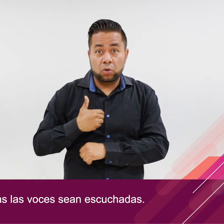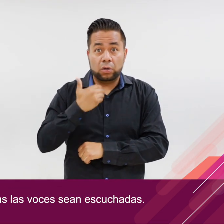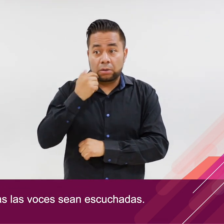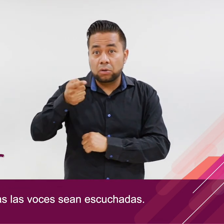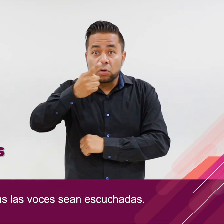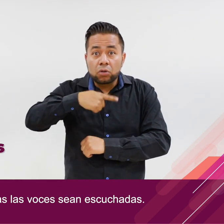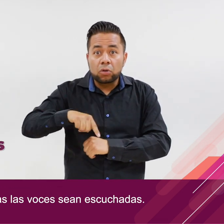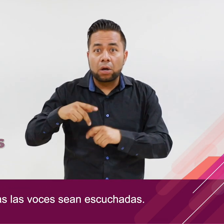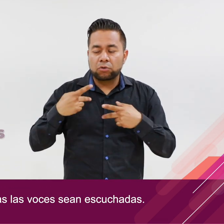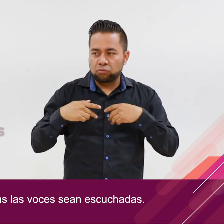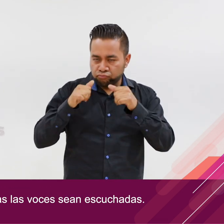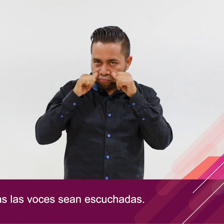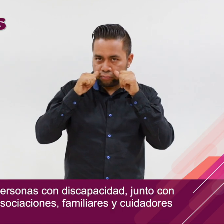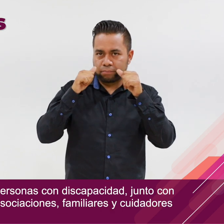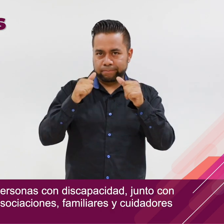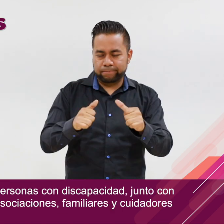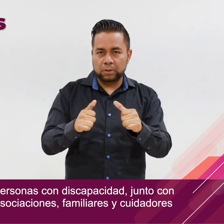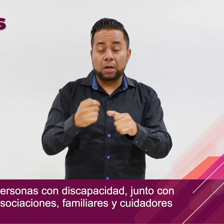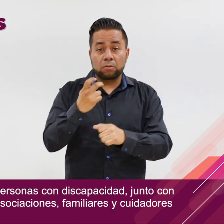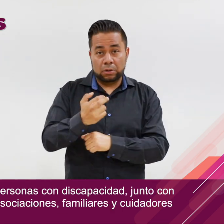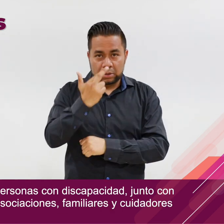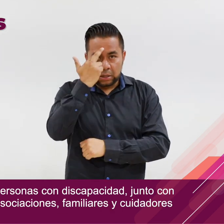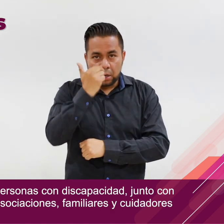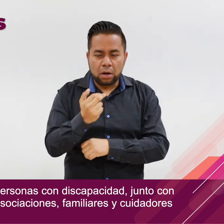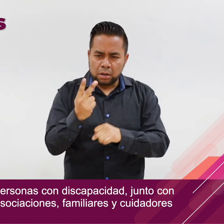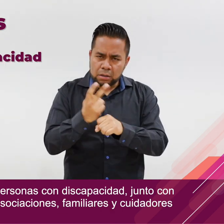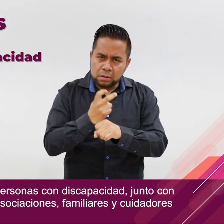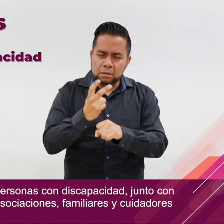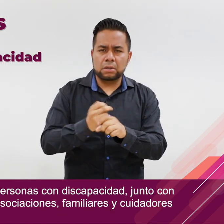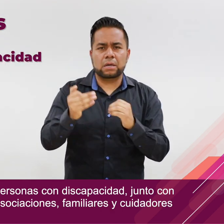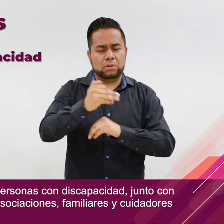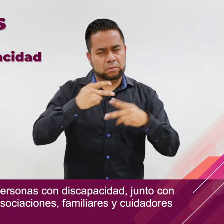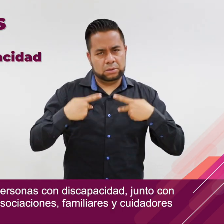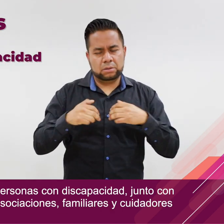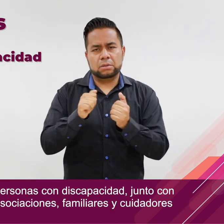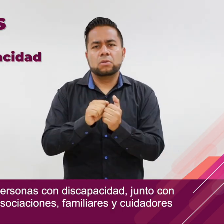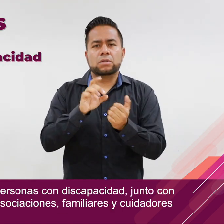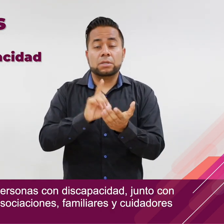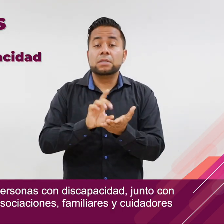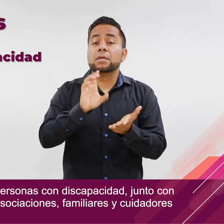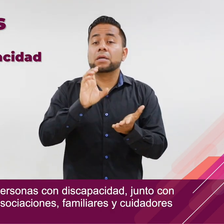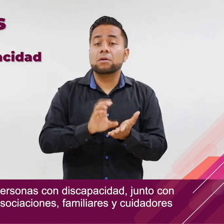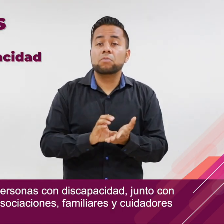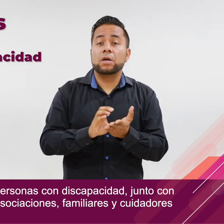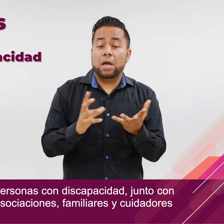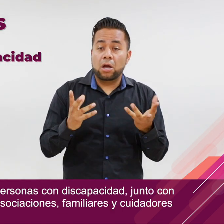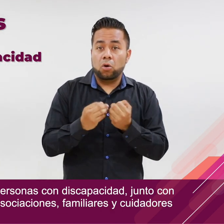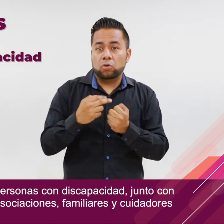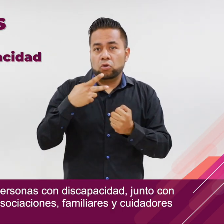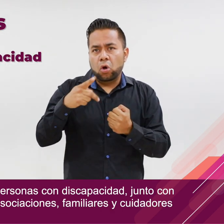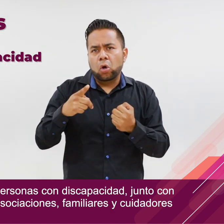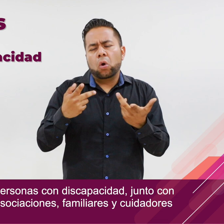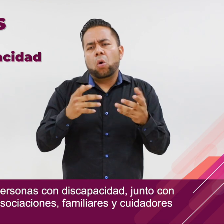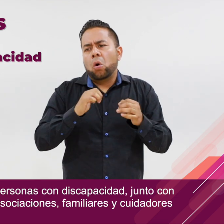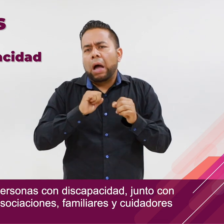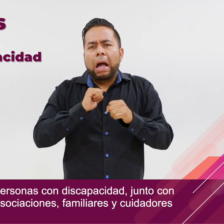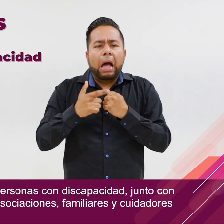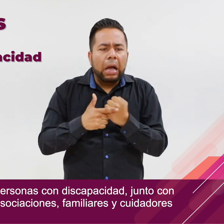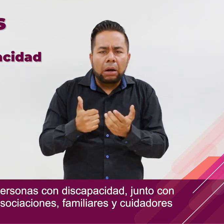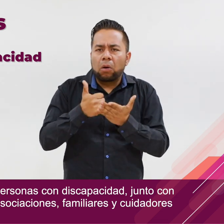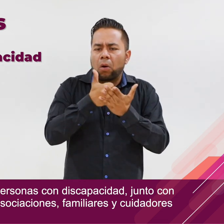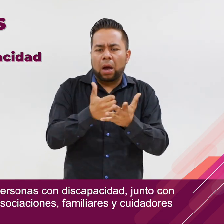todas las voces sean escuchadas. Por eso, invitamos a las personas con discapacidad, junto con sus sistemas de apoyo,